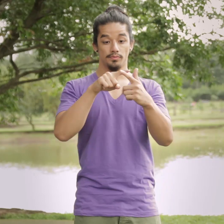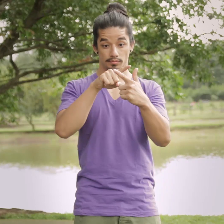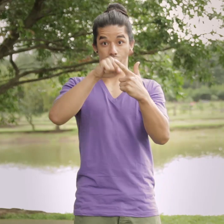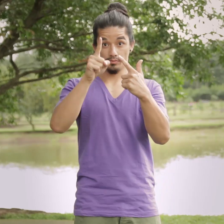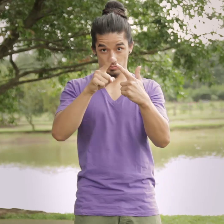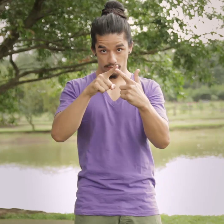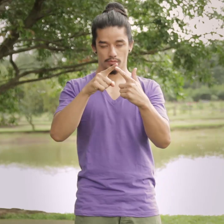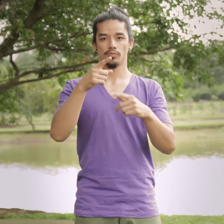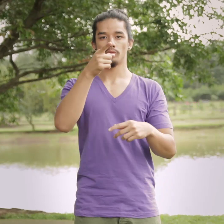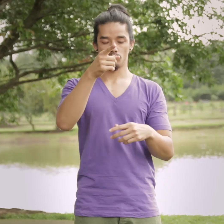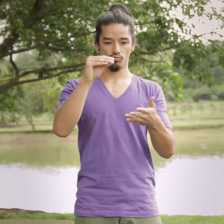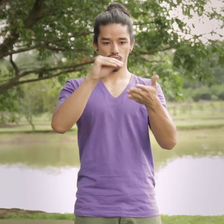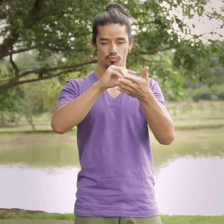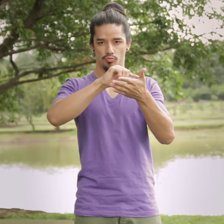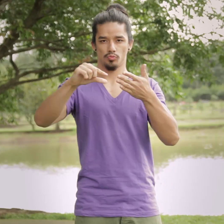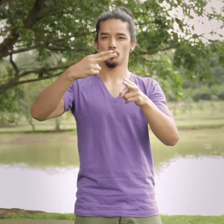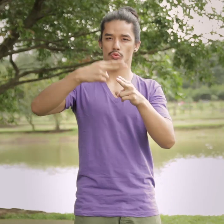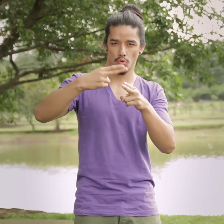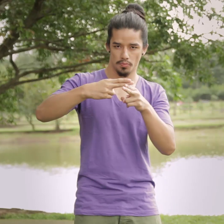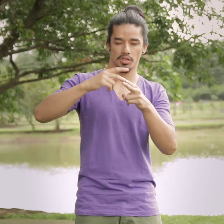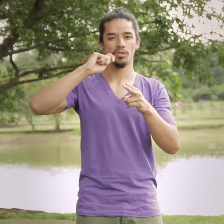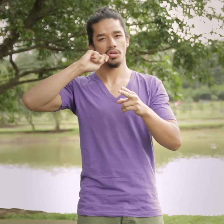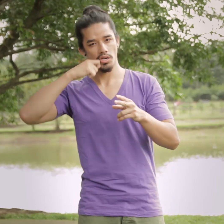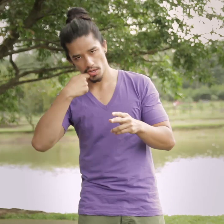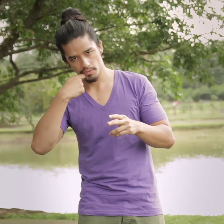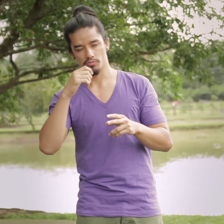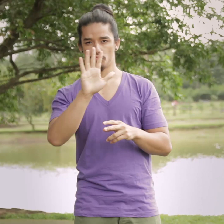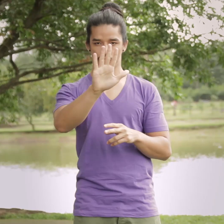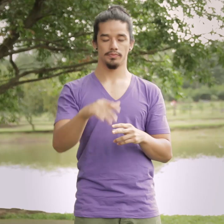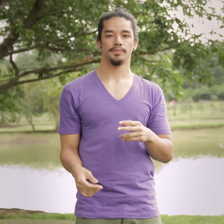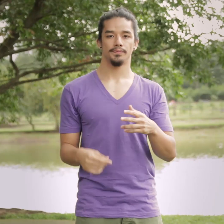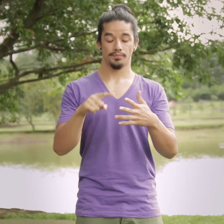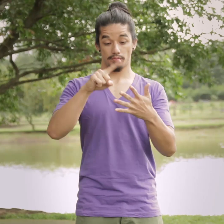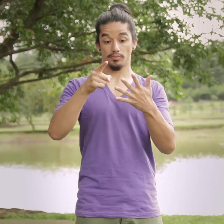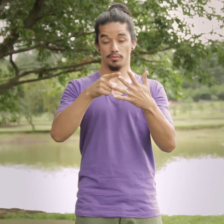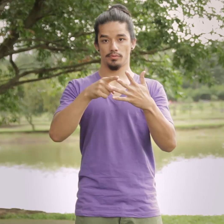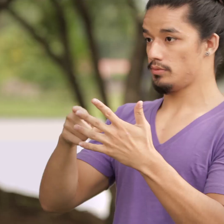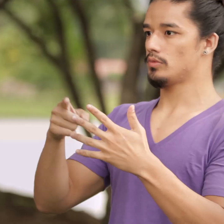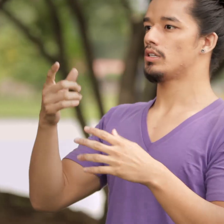Segundo, crea tu usuario con nombre y clave. Y tercero,